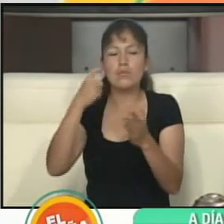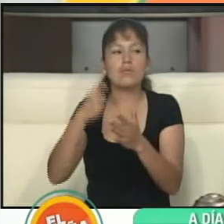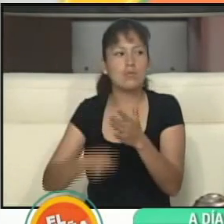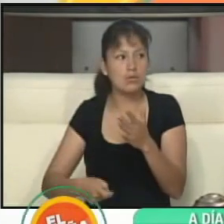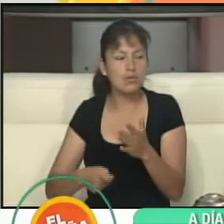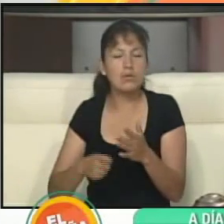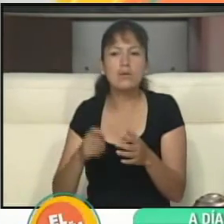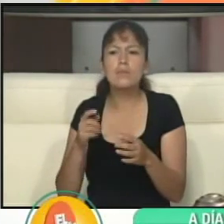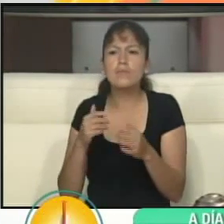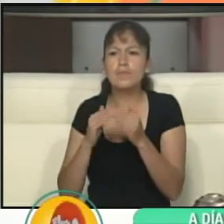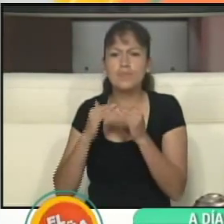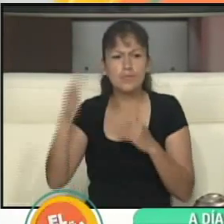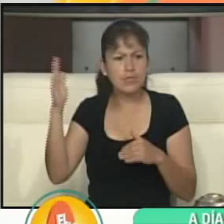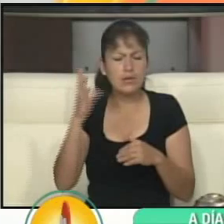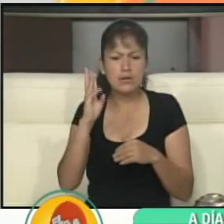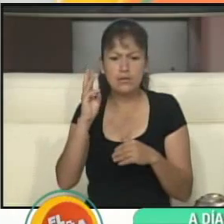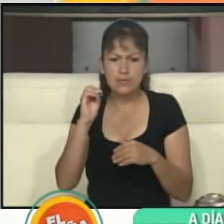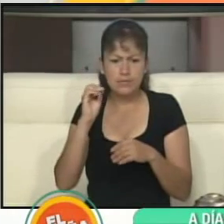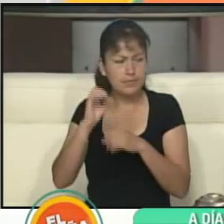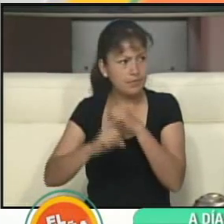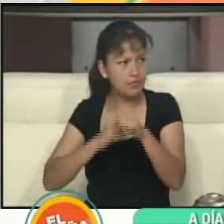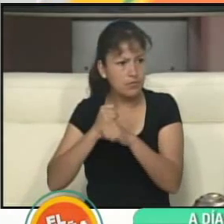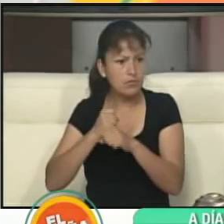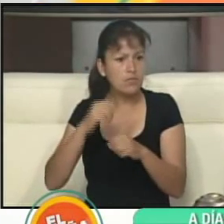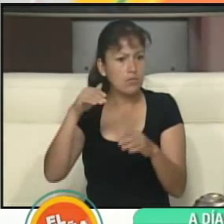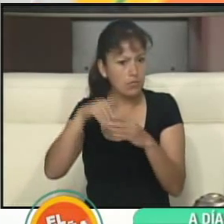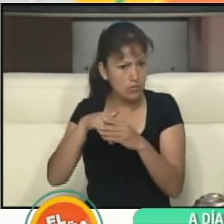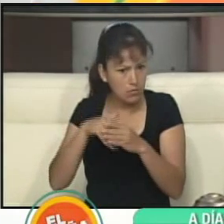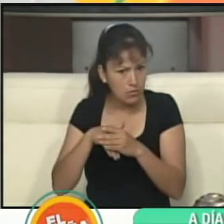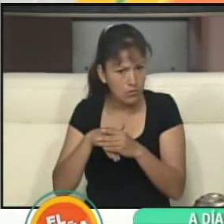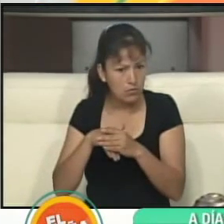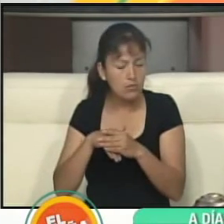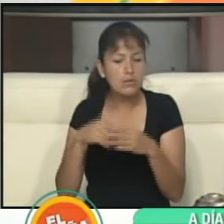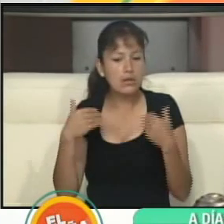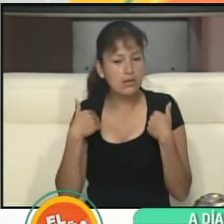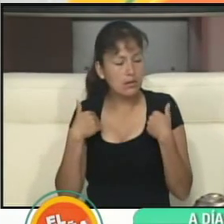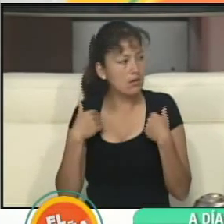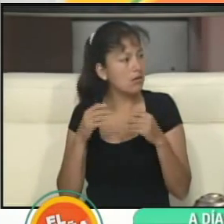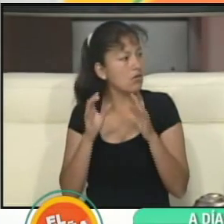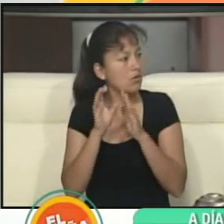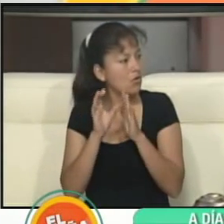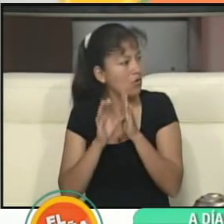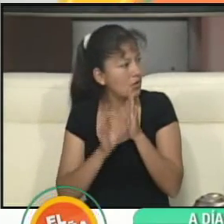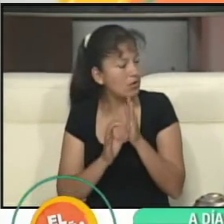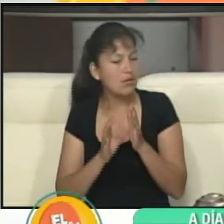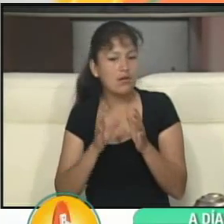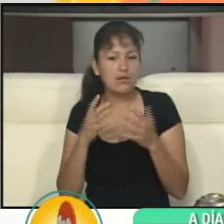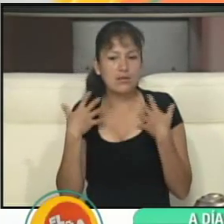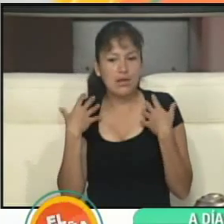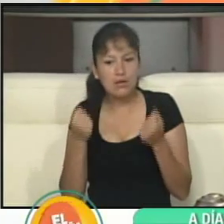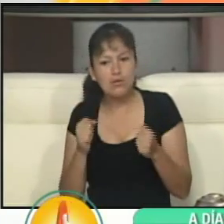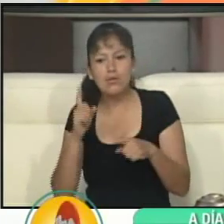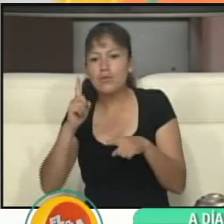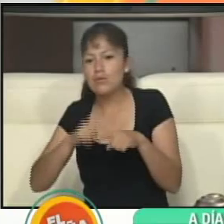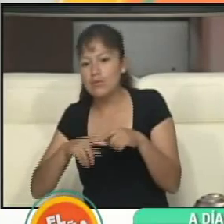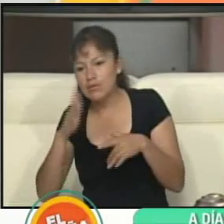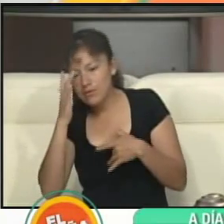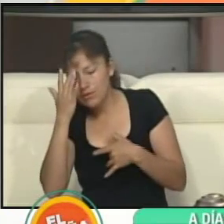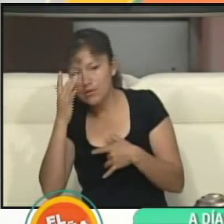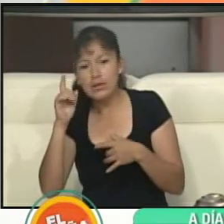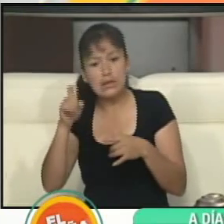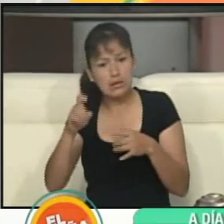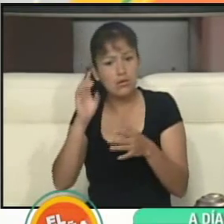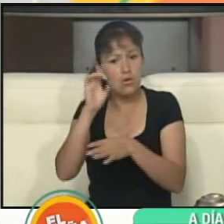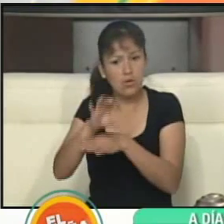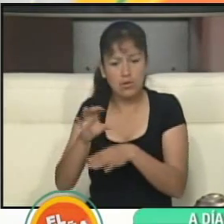¿Mayores de 60 años votan? O sea, si están en condiciones, digamos, de salud, que no pueden moverse de la casa, ¿es obligatorio el voto